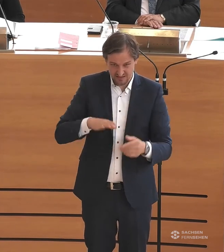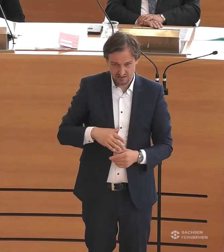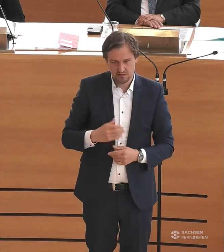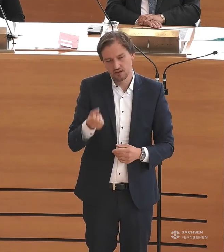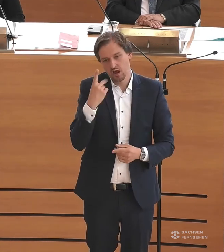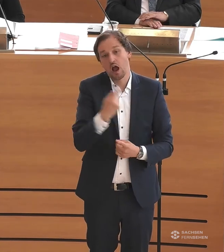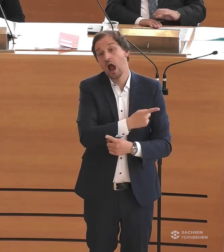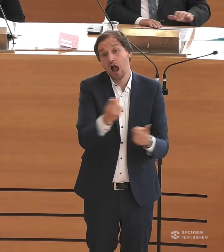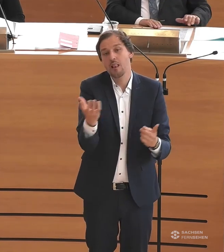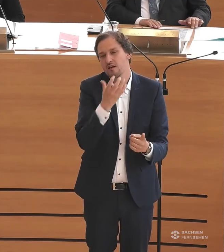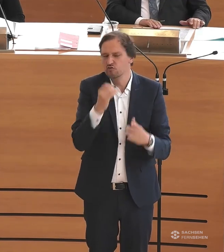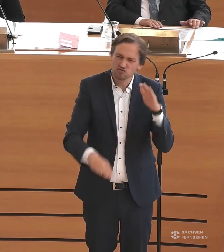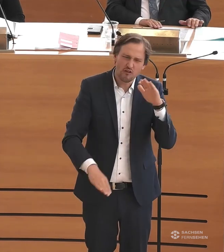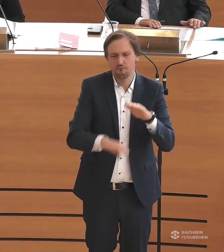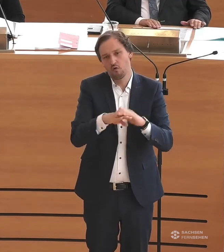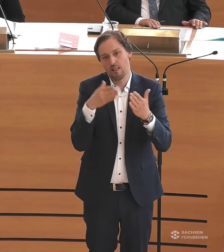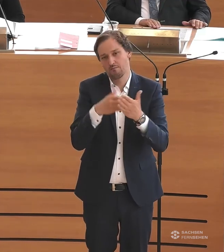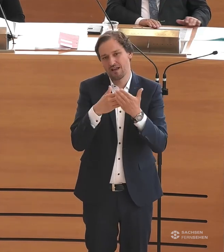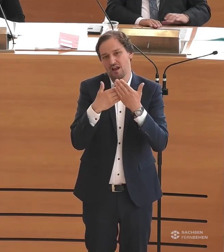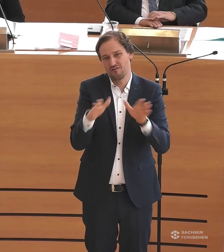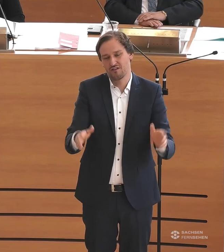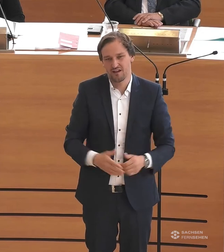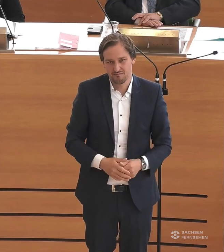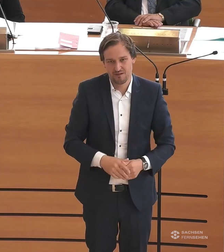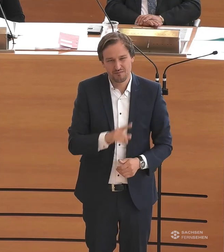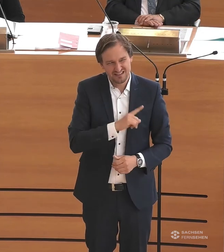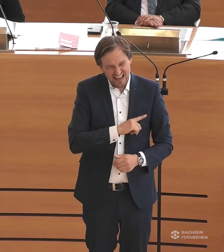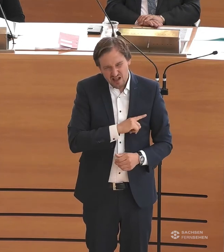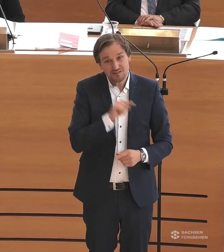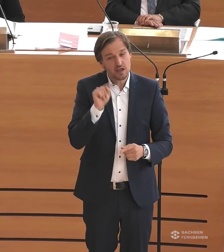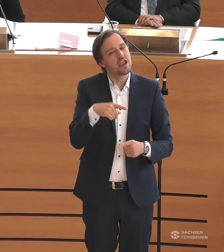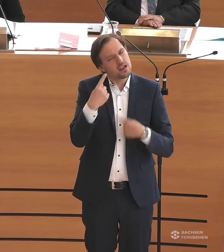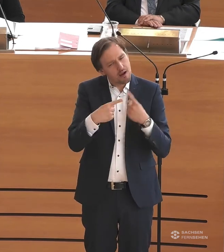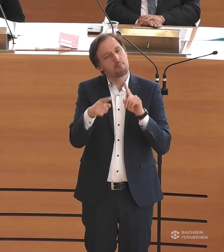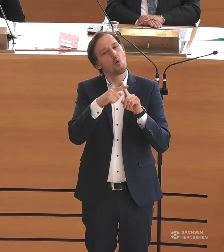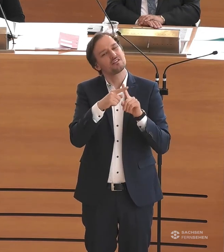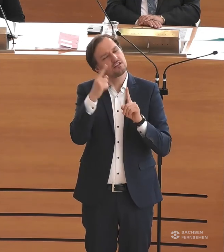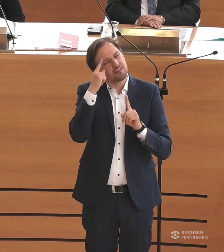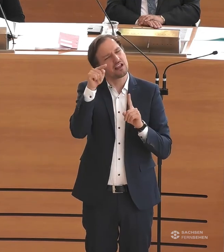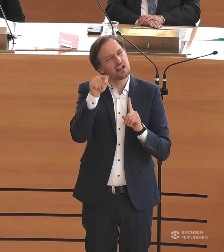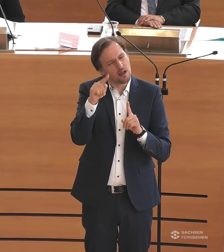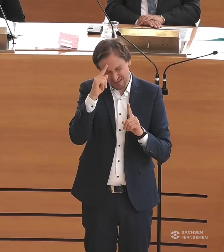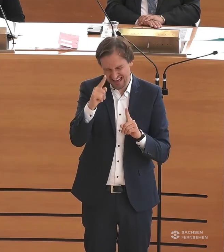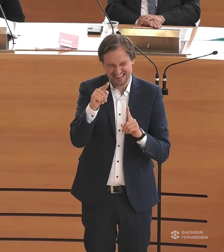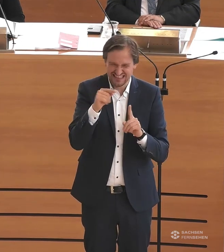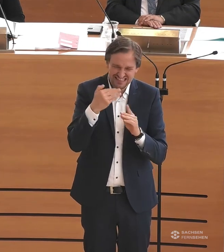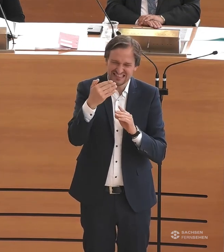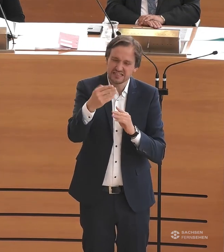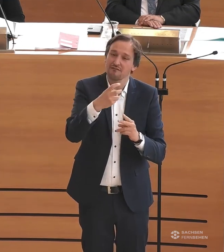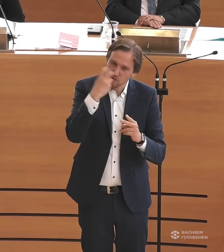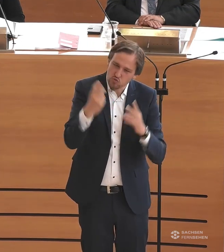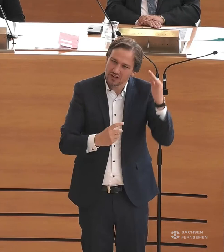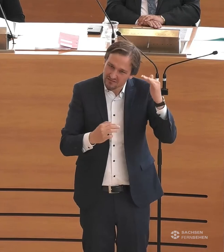uns alle wünschen, dass dann alles barrierefrei ist. Aber ganz so optimistisch bin ich an dieser Stelle auch nicht. Aber wir werden so viel wie möglich versuchen,